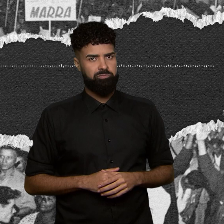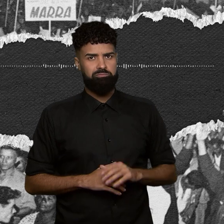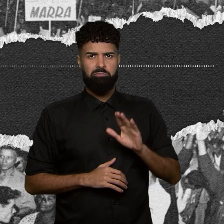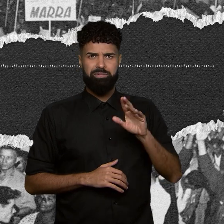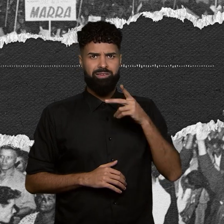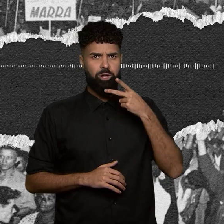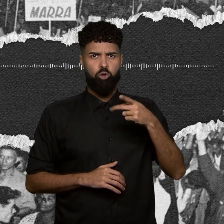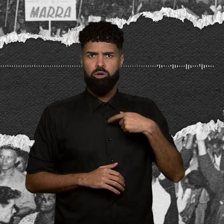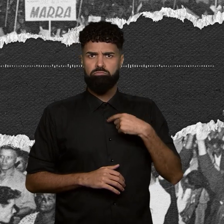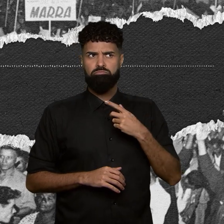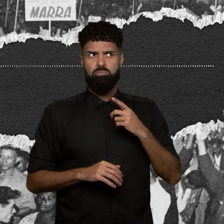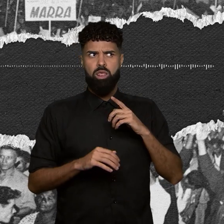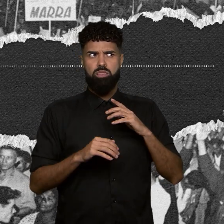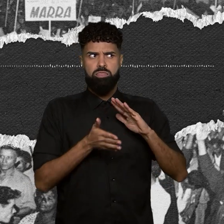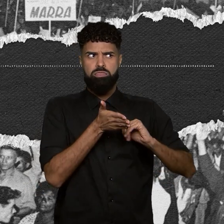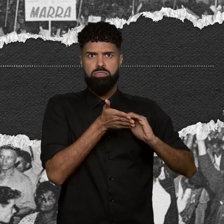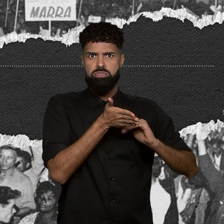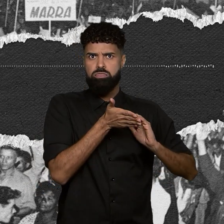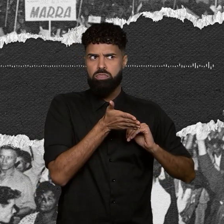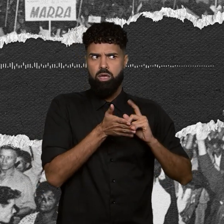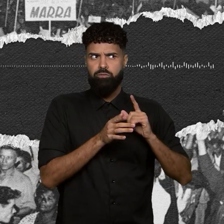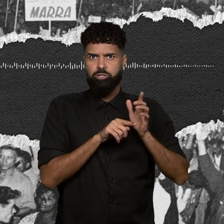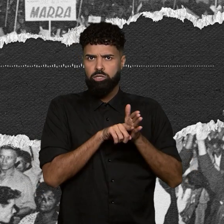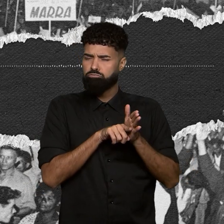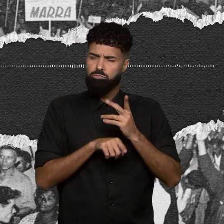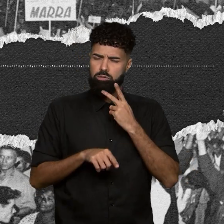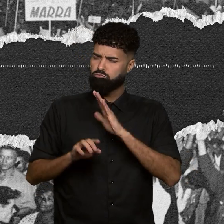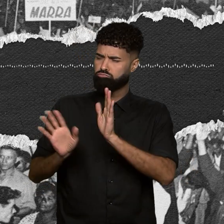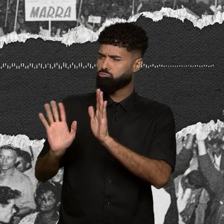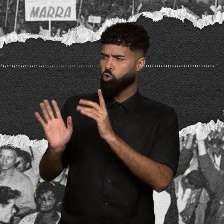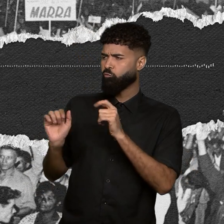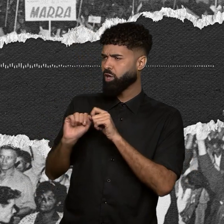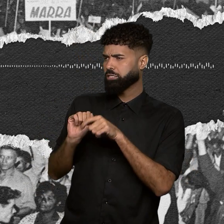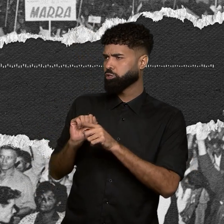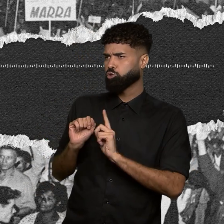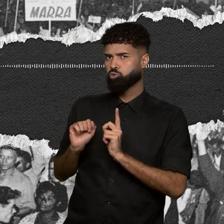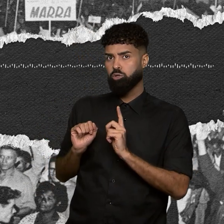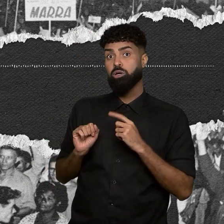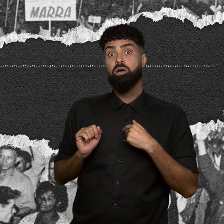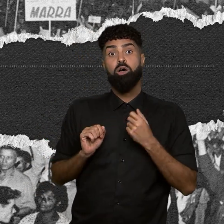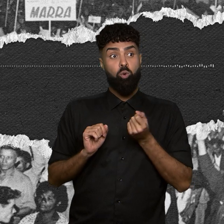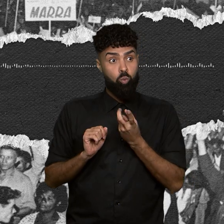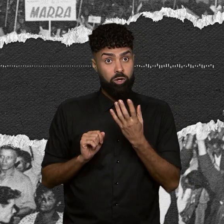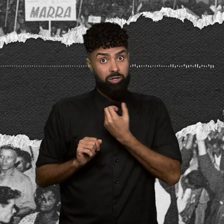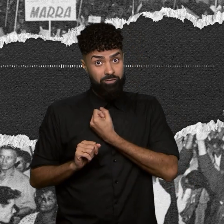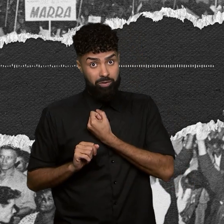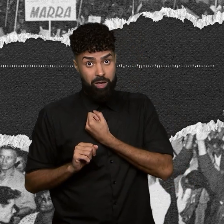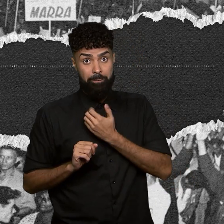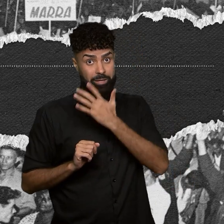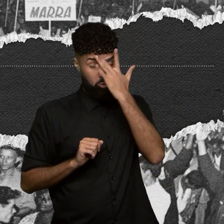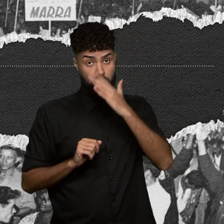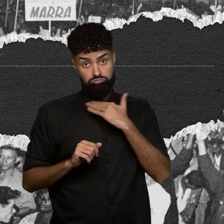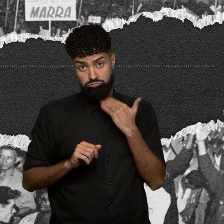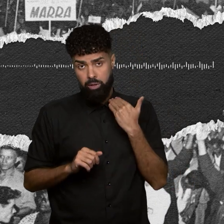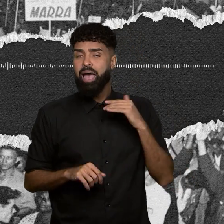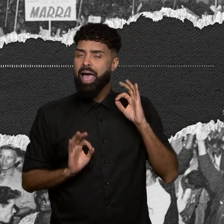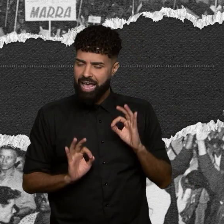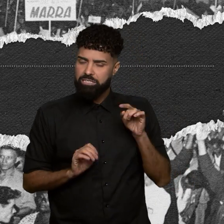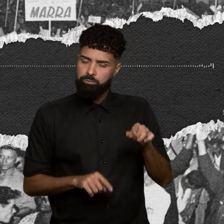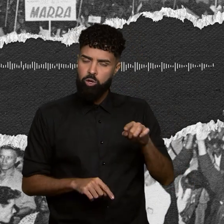tentativa de abafar as investigações e voltou a repetir que o número de vítimas é esse mesmo, 93 pessoas. Essa foi